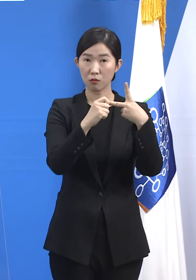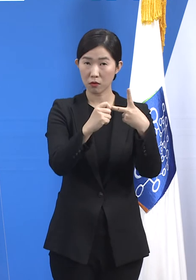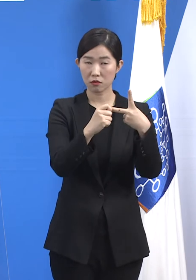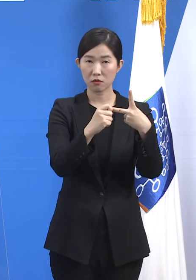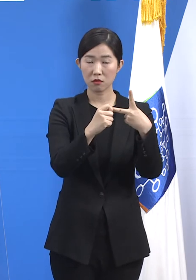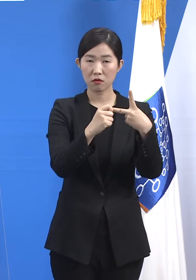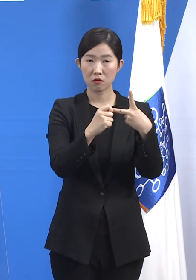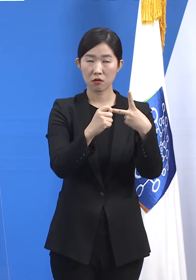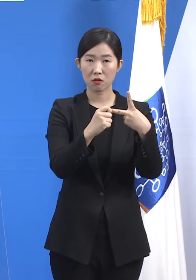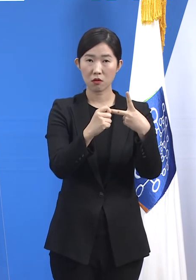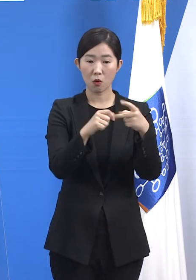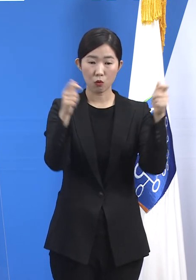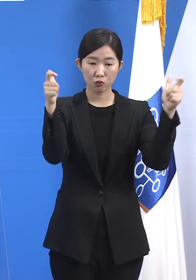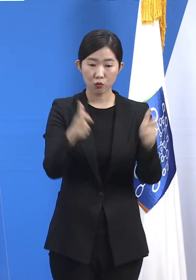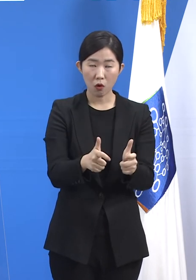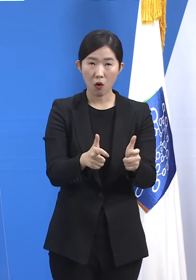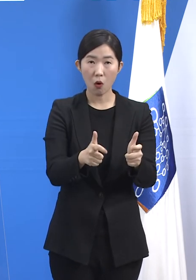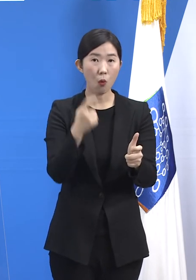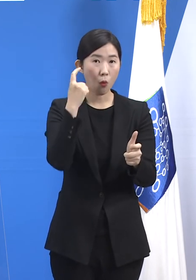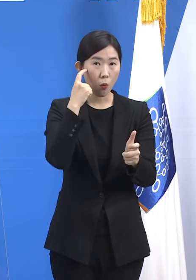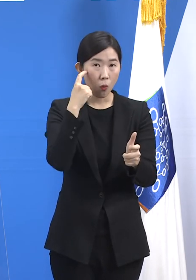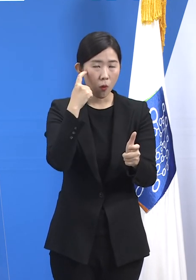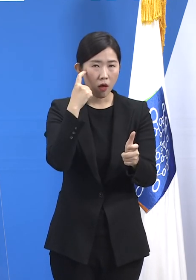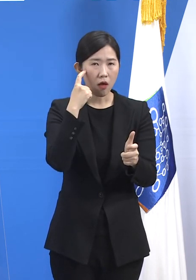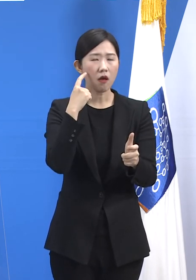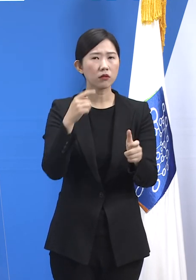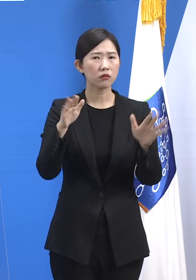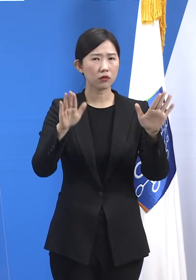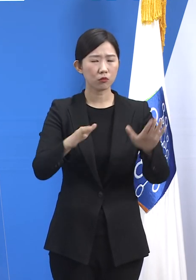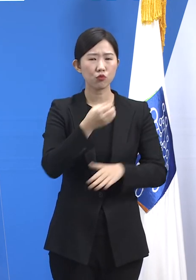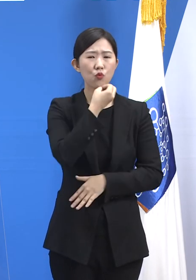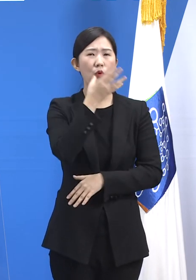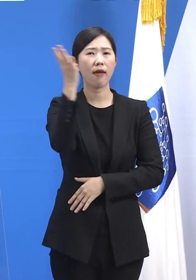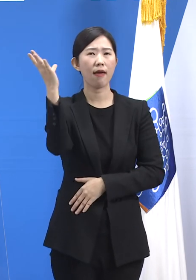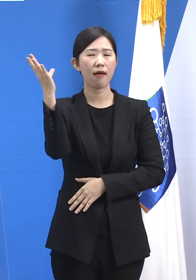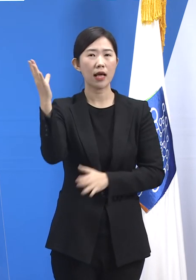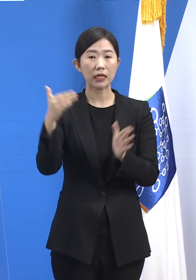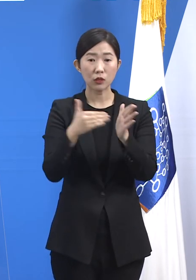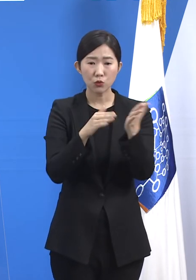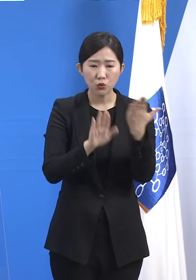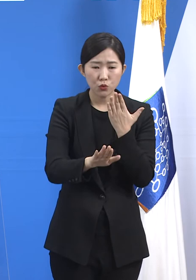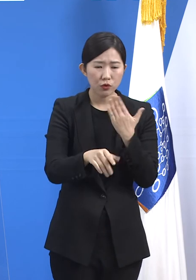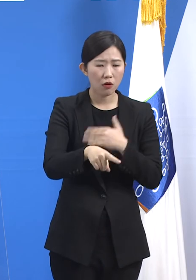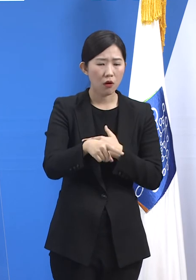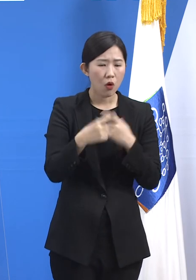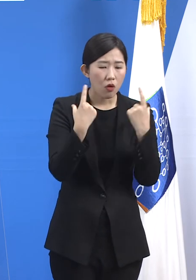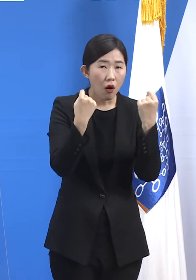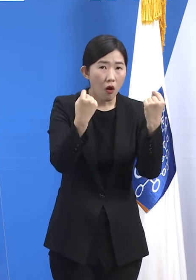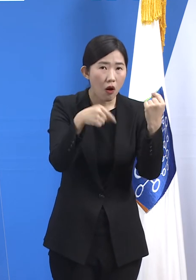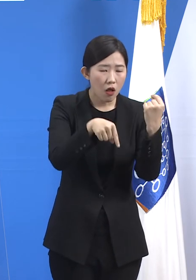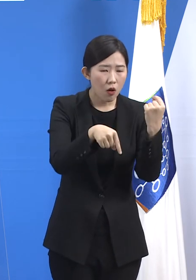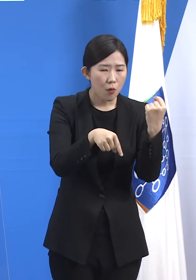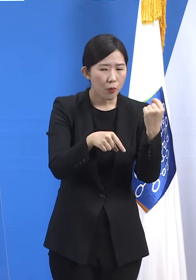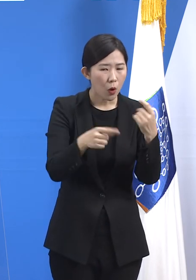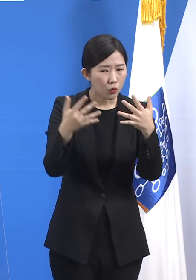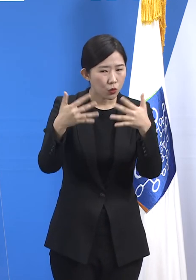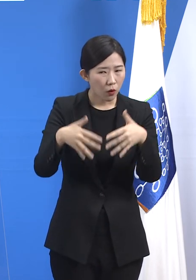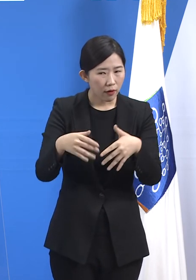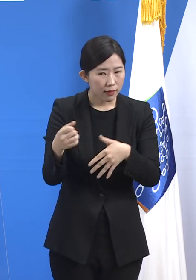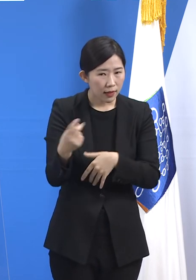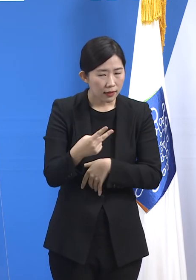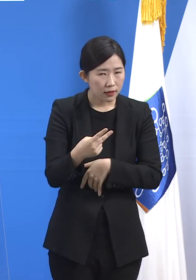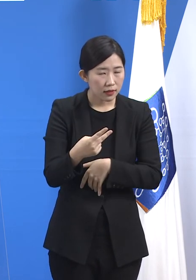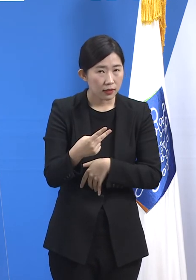하지만 아직도 잔불이 많이 남아 있어서 어떤 조건이 형성되면 다시 큰 불로 번질 수 있는